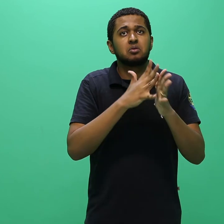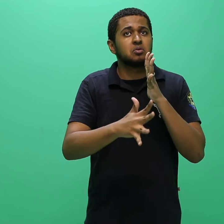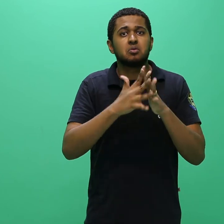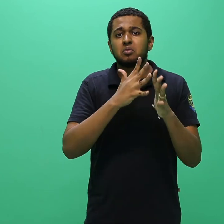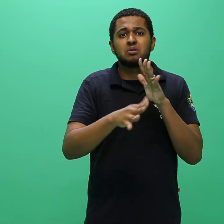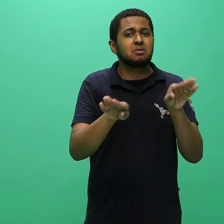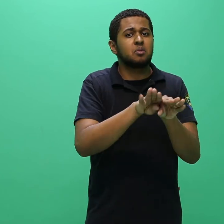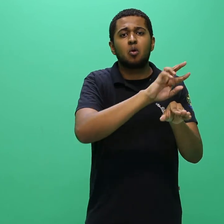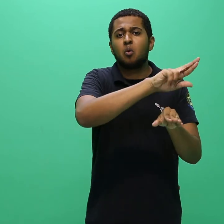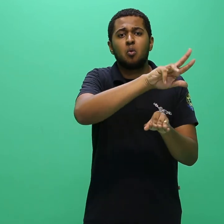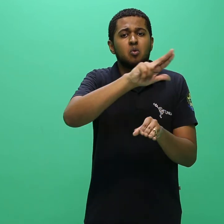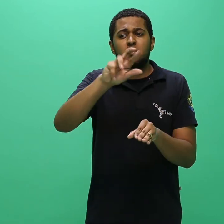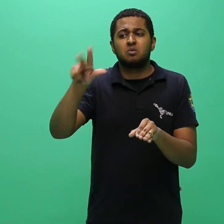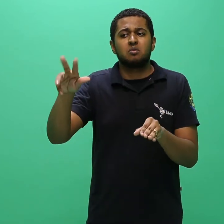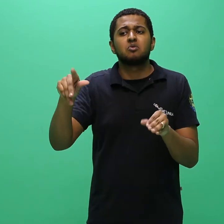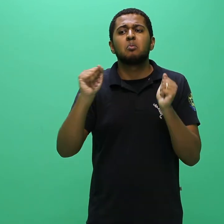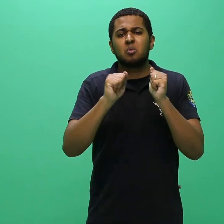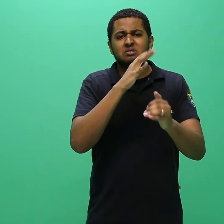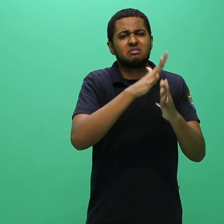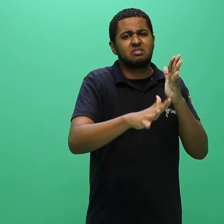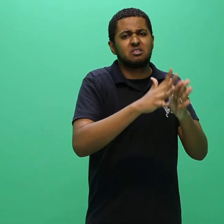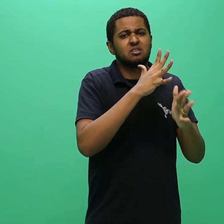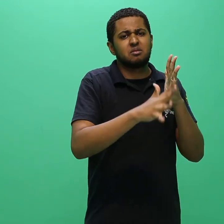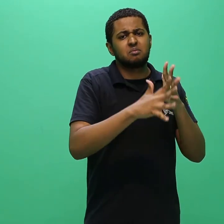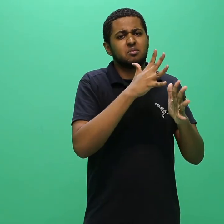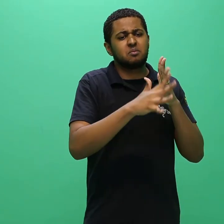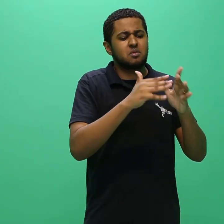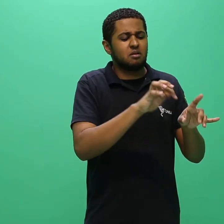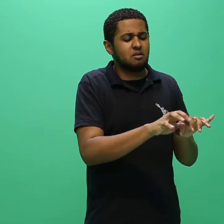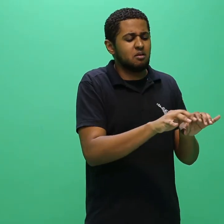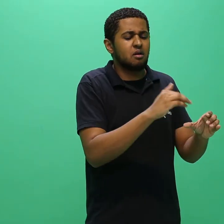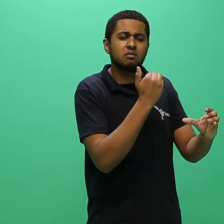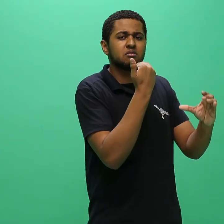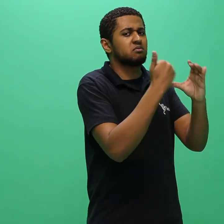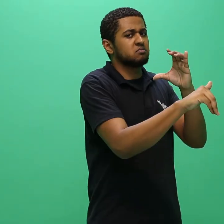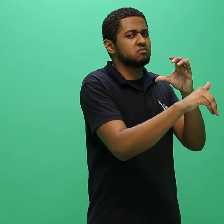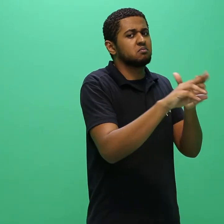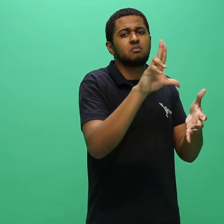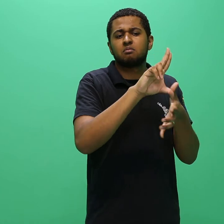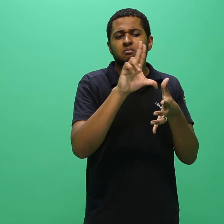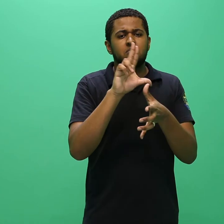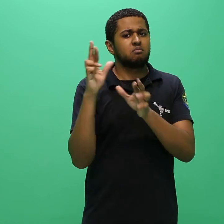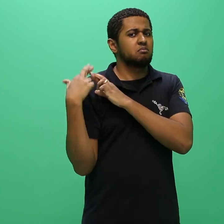como outros fatores que impossibilitem a transferência de dados.